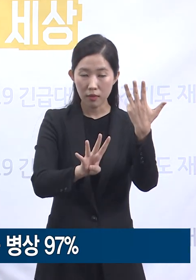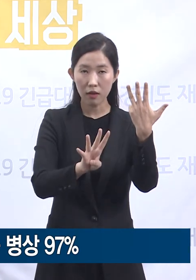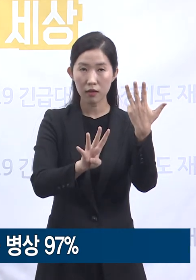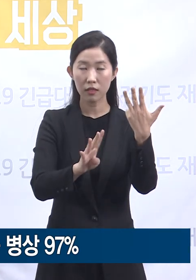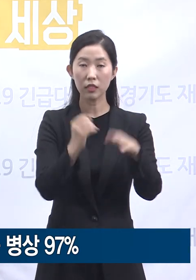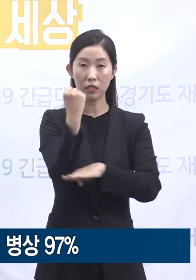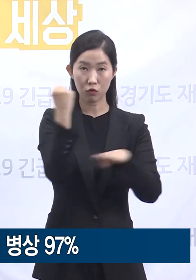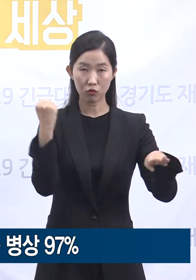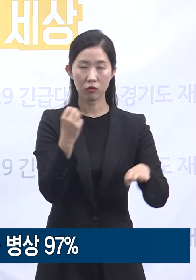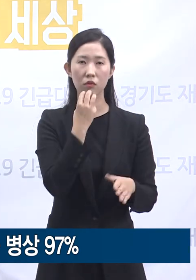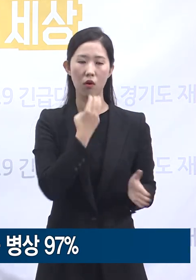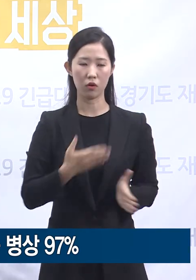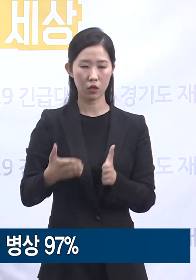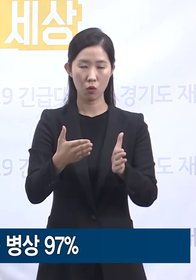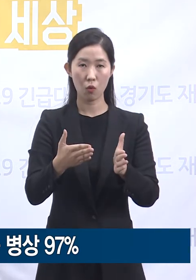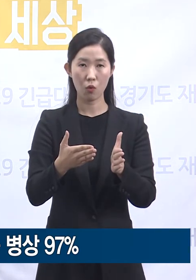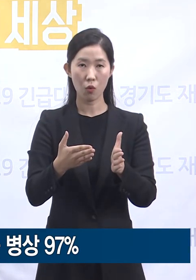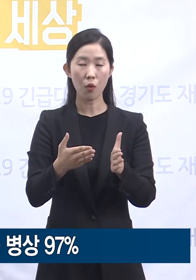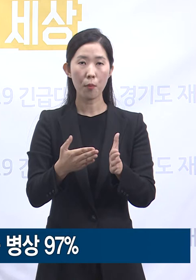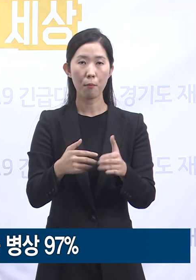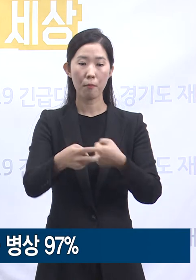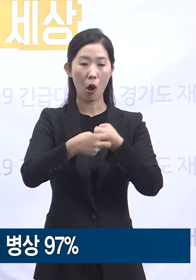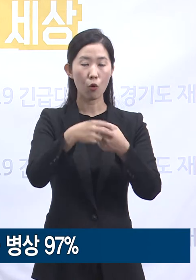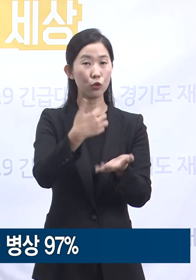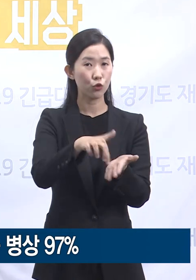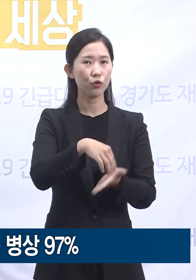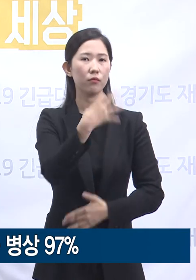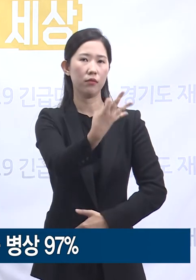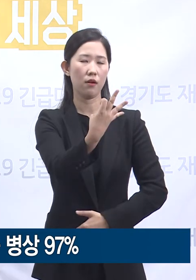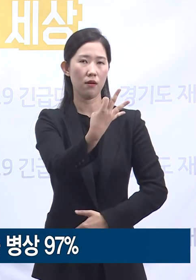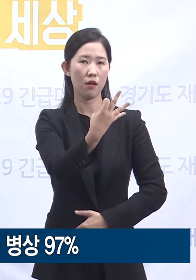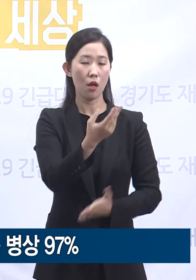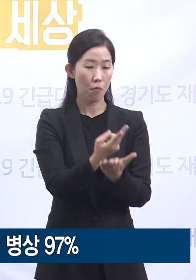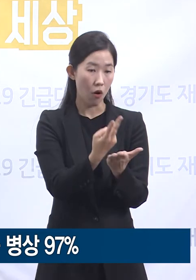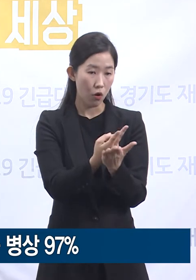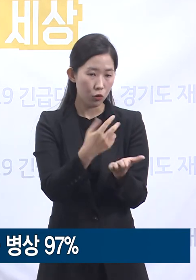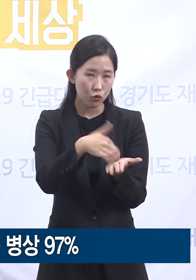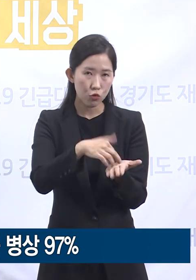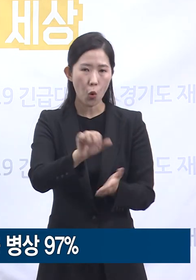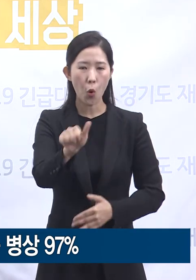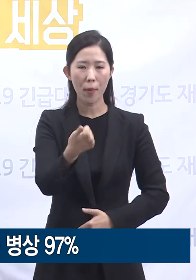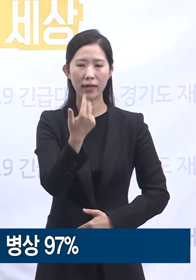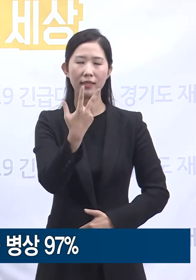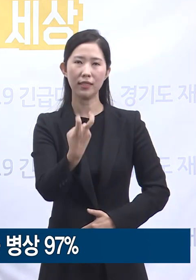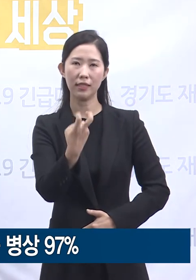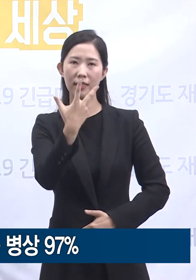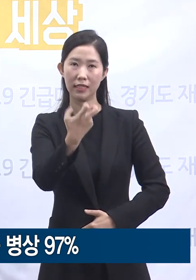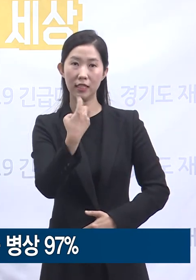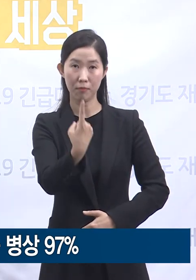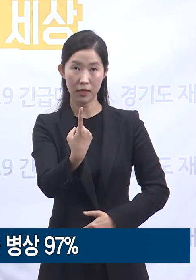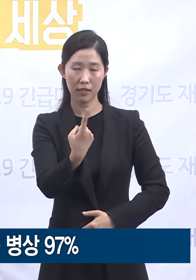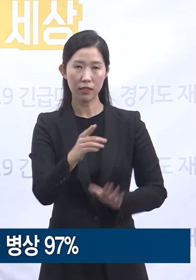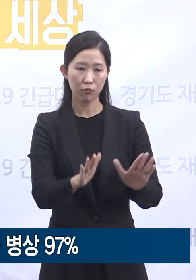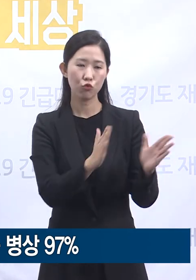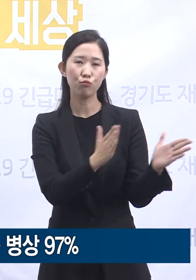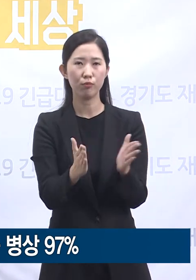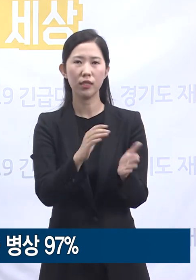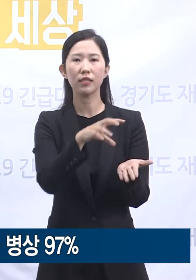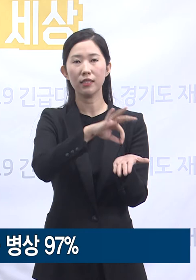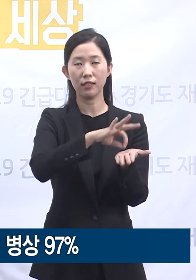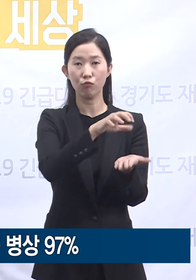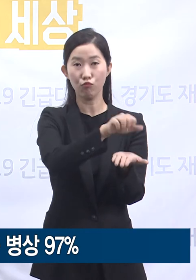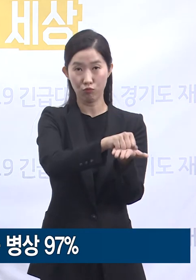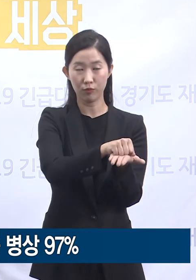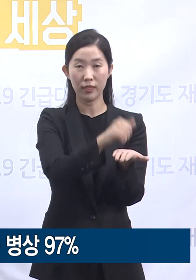경기도는 총 14개 병원에 571개의 확진자 치료 병상을 확보하고 있었고 현재 사용 중인